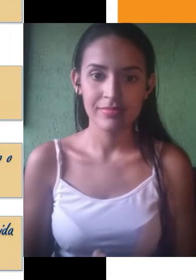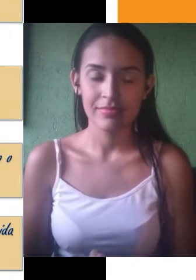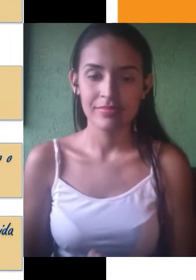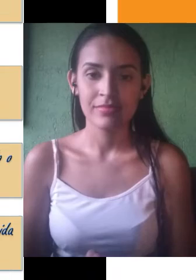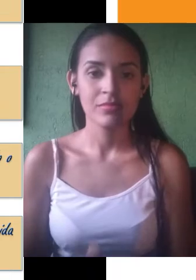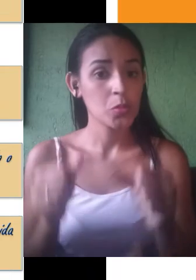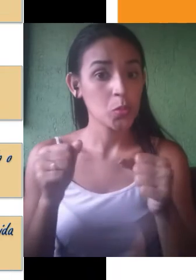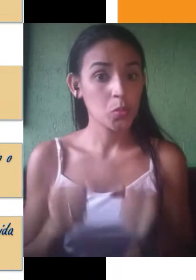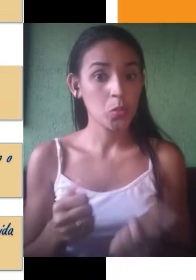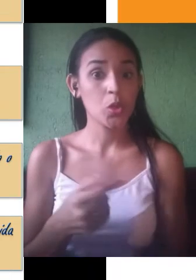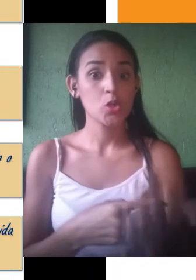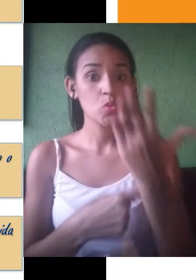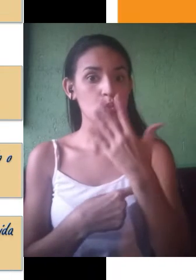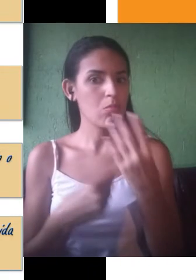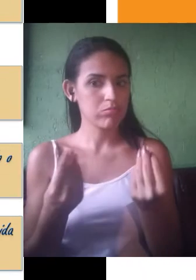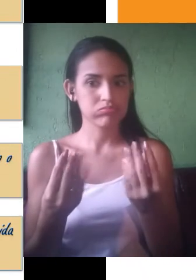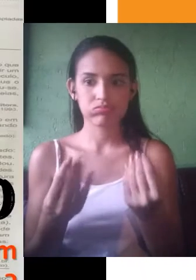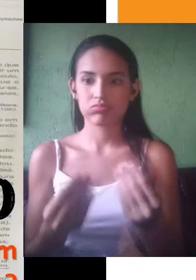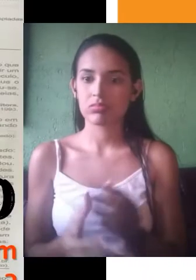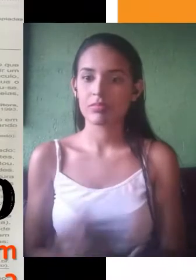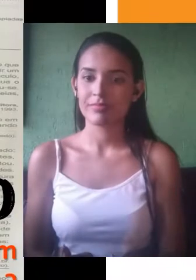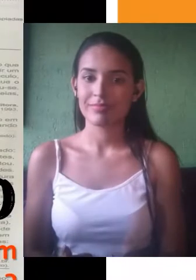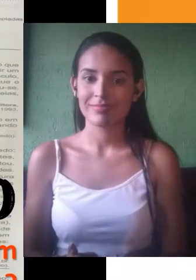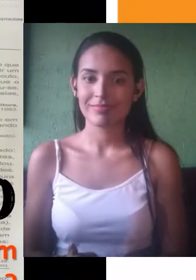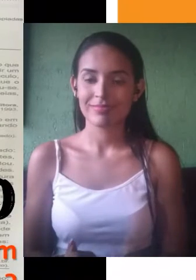hora de escrever a redação. Então, vamos ao nosso exemplo.